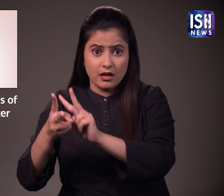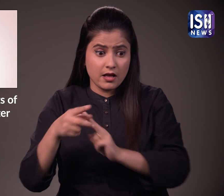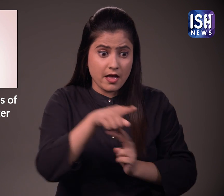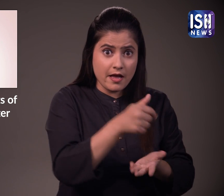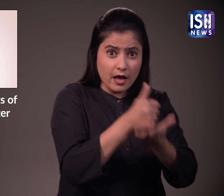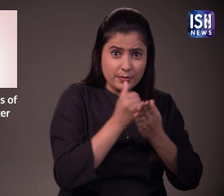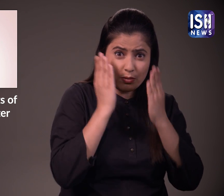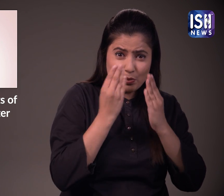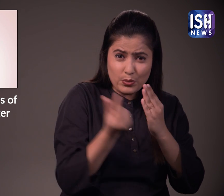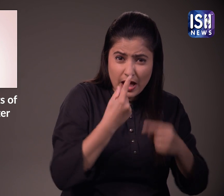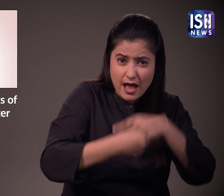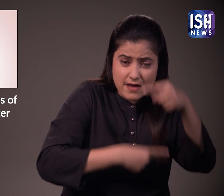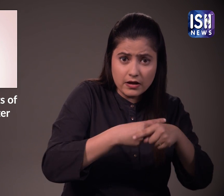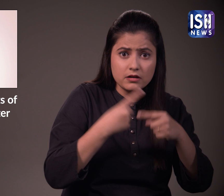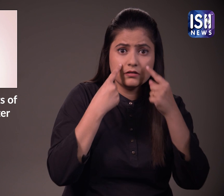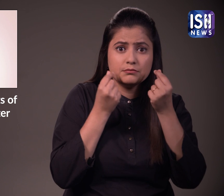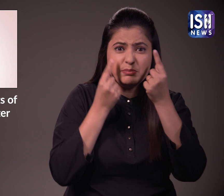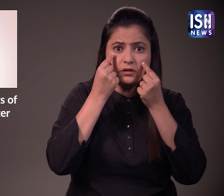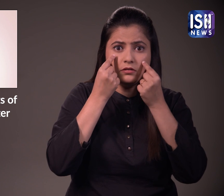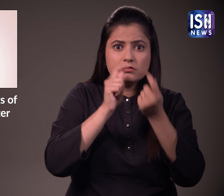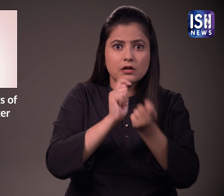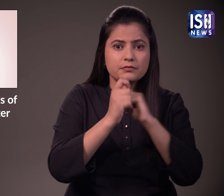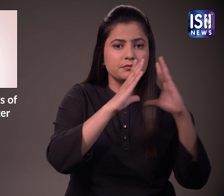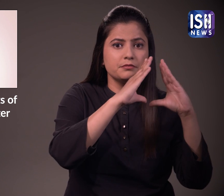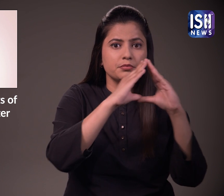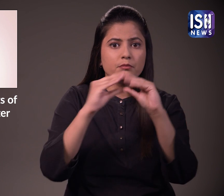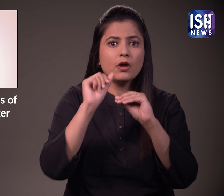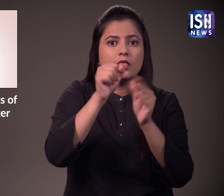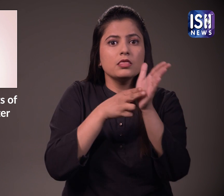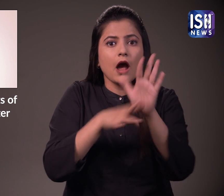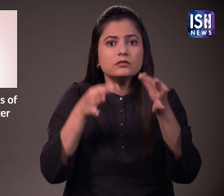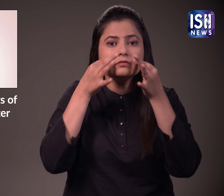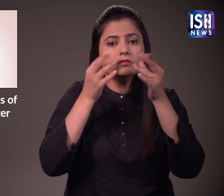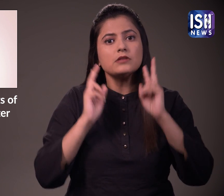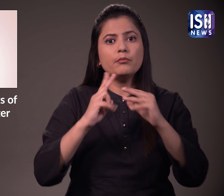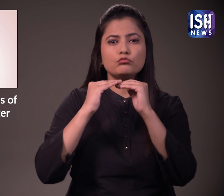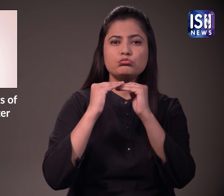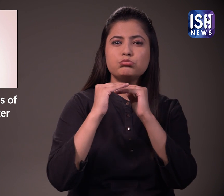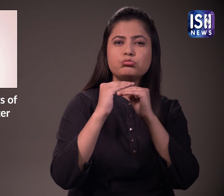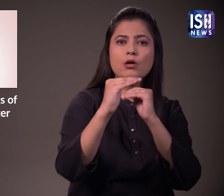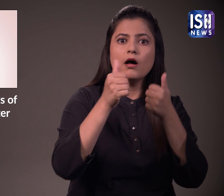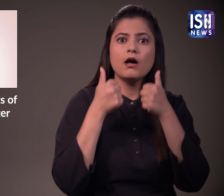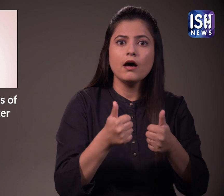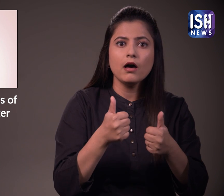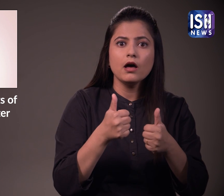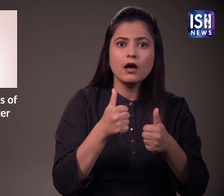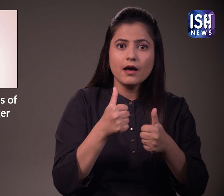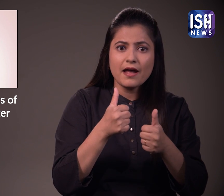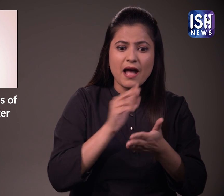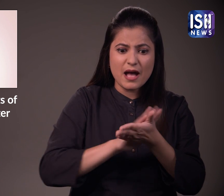औरेंज ब्लासम वॉटर, मुहासों से चुटकारा पाने और त्वचा को मुलायम बनाये रखने में मदद करता है